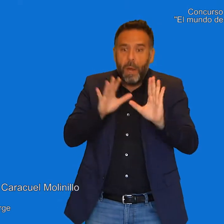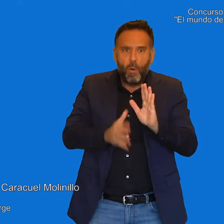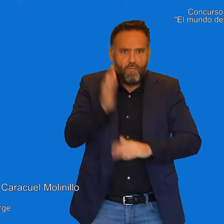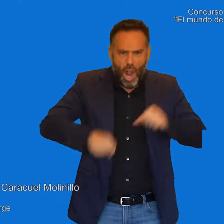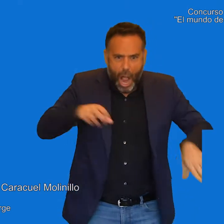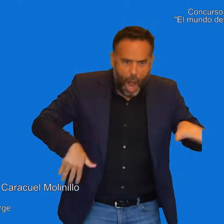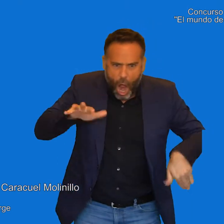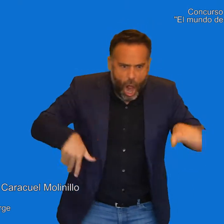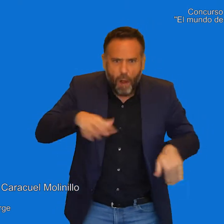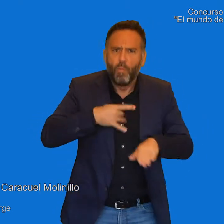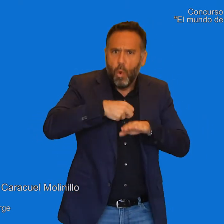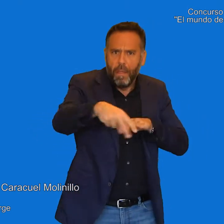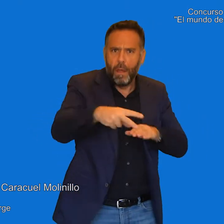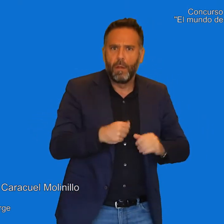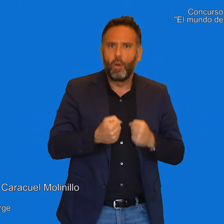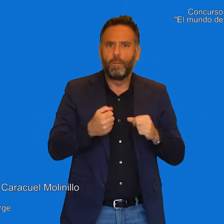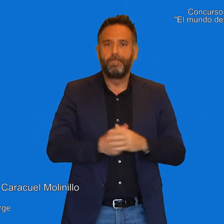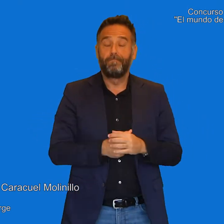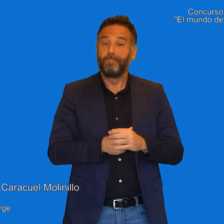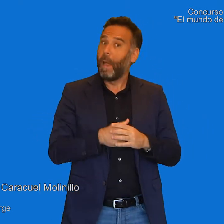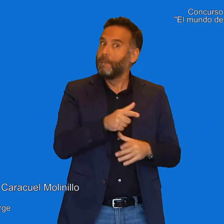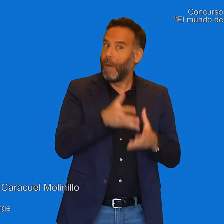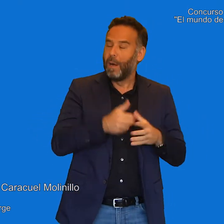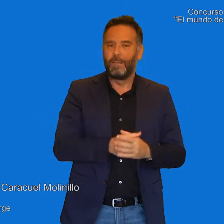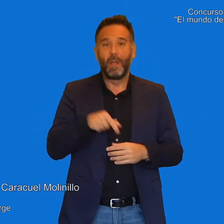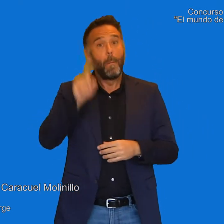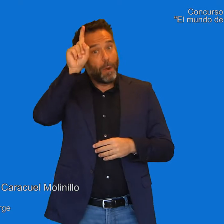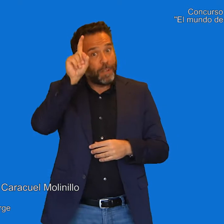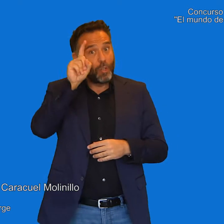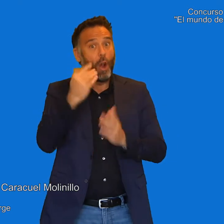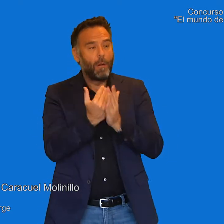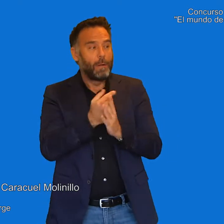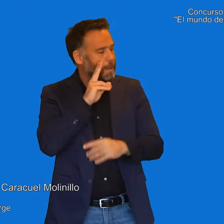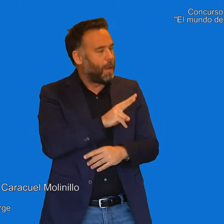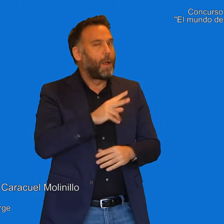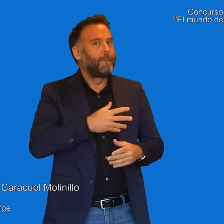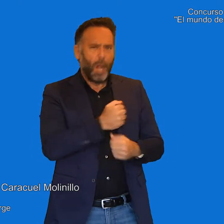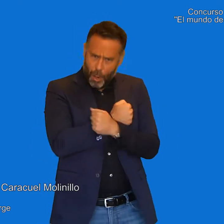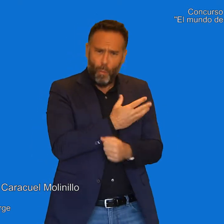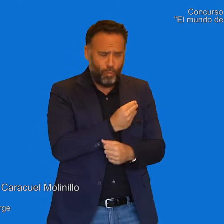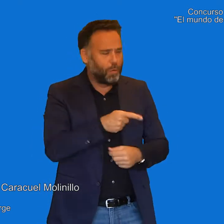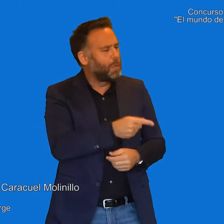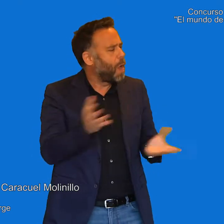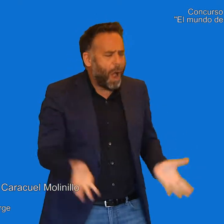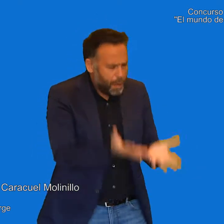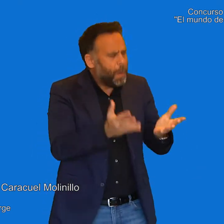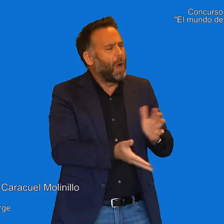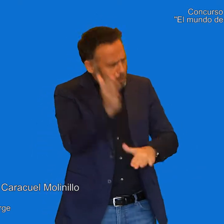encantaba correr. Su profesora del cole, que le quería mucho, siempre le animaba a que siguiese corriendo